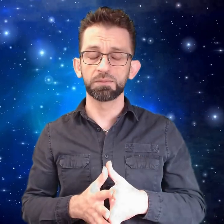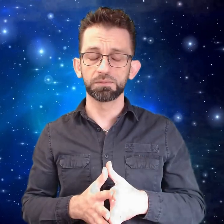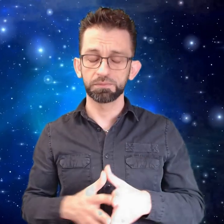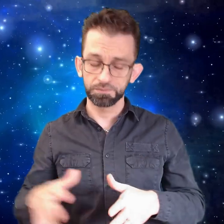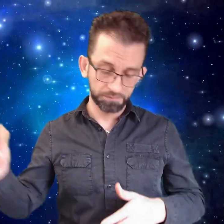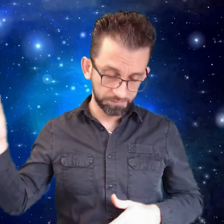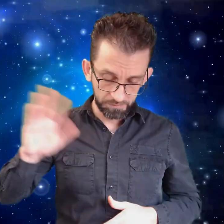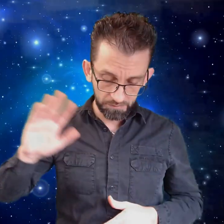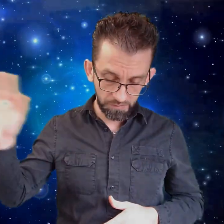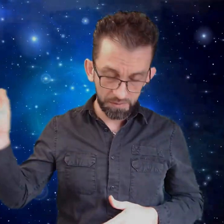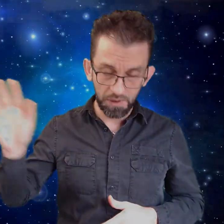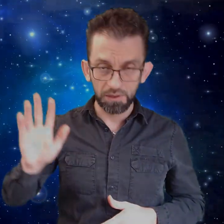باي باي